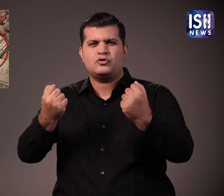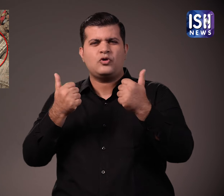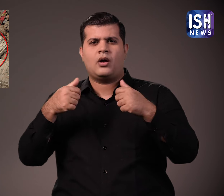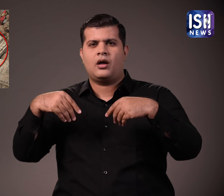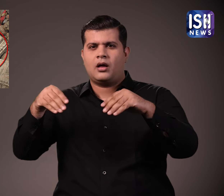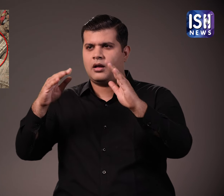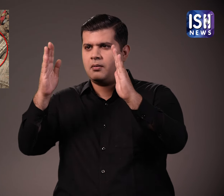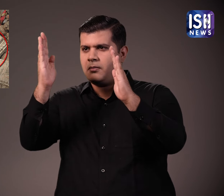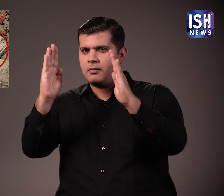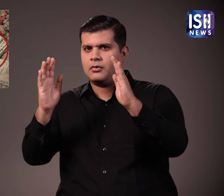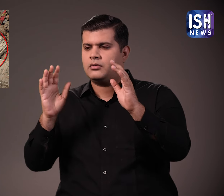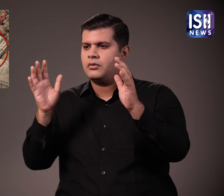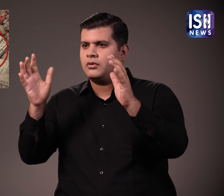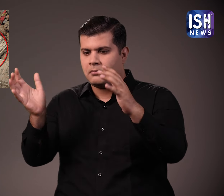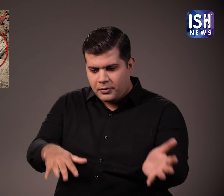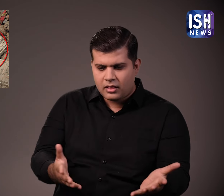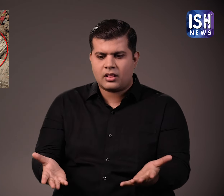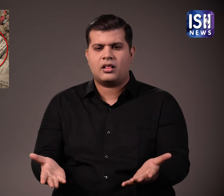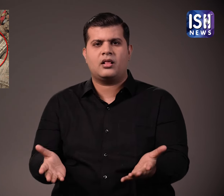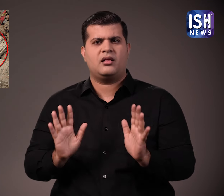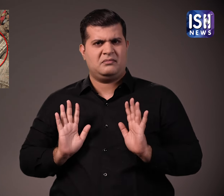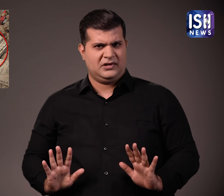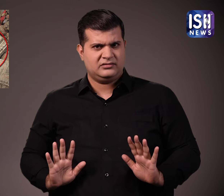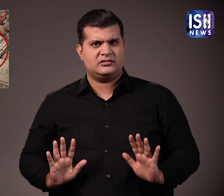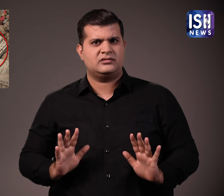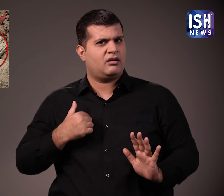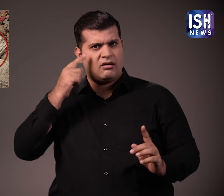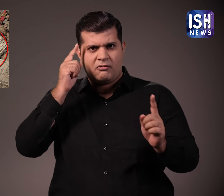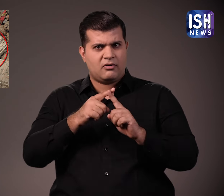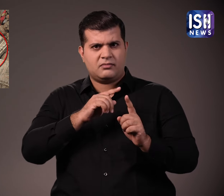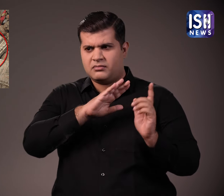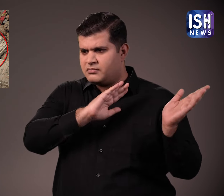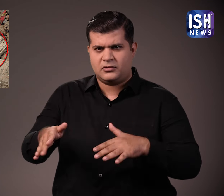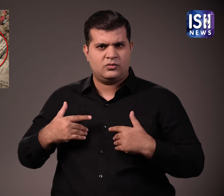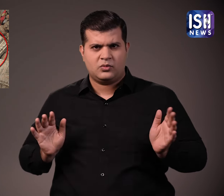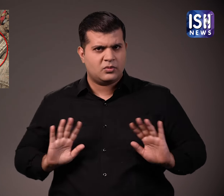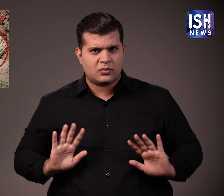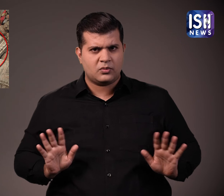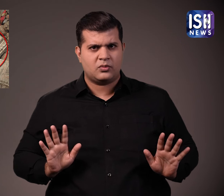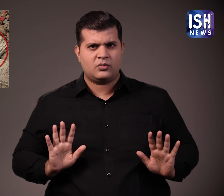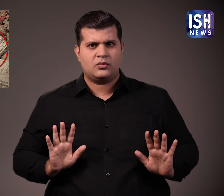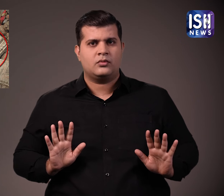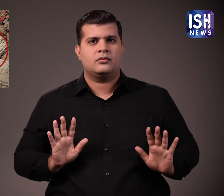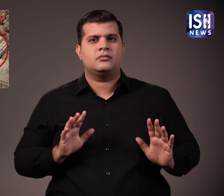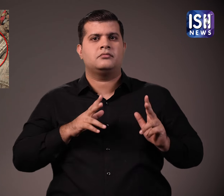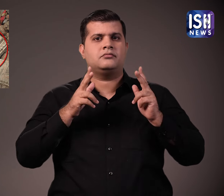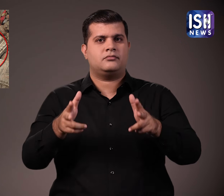और इसी कारण तूड़ गए. ये कभी भी जान बूचकर नहीं किया गया था.